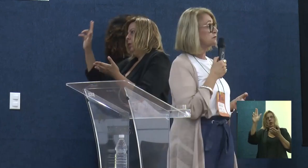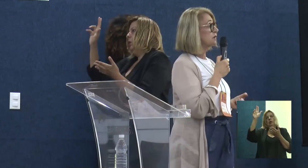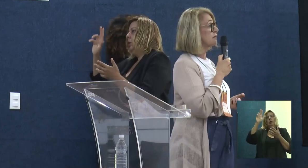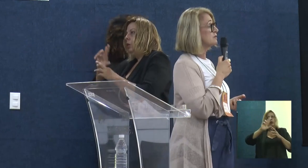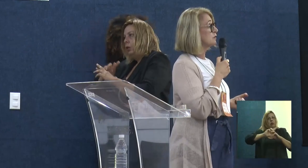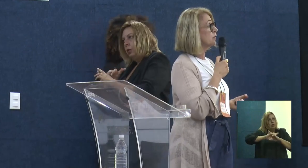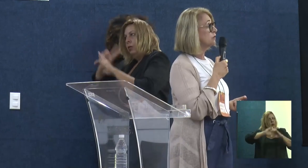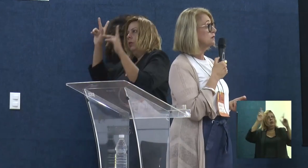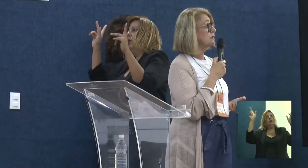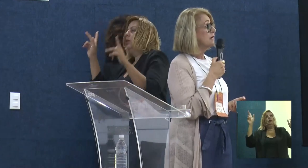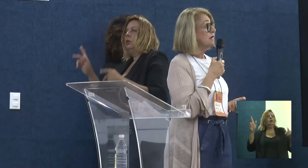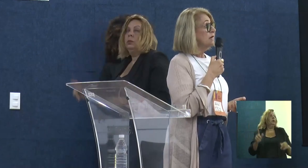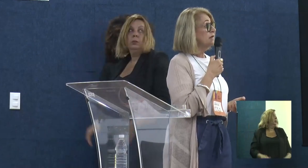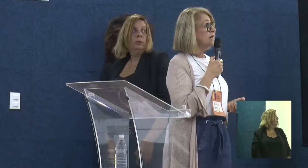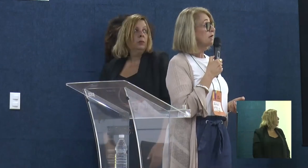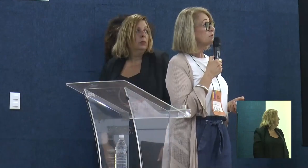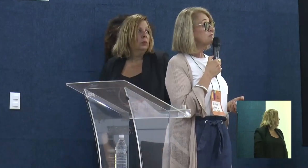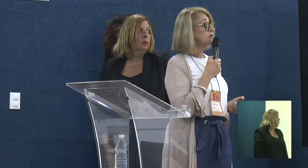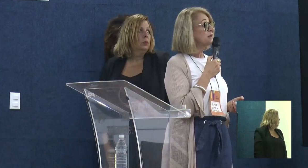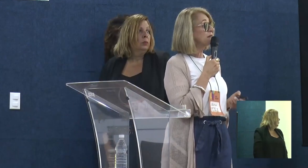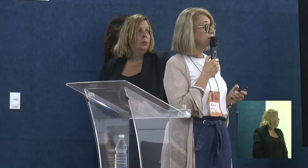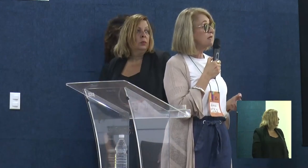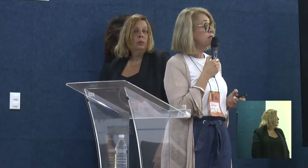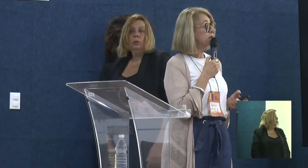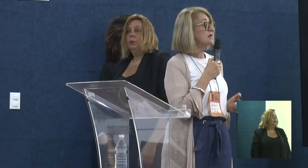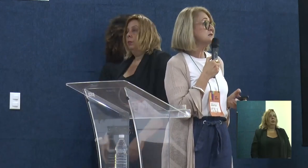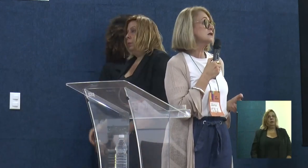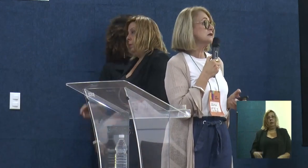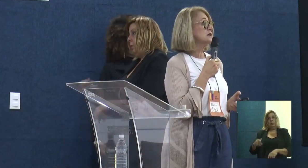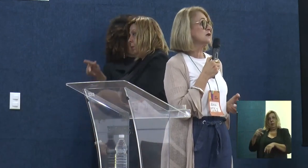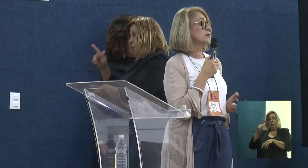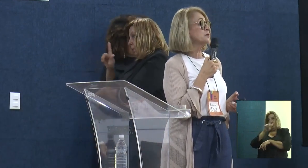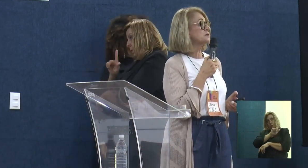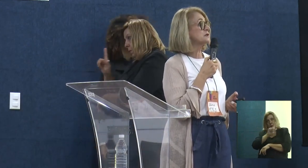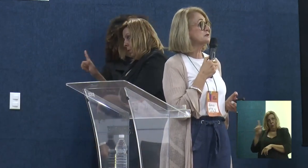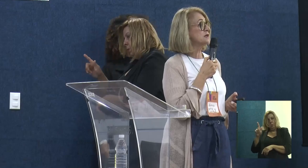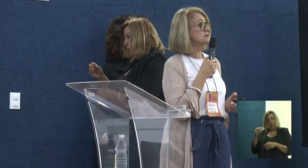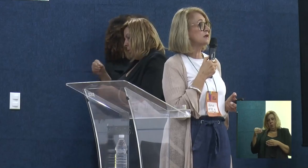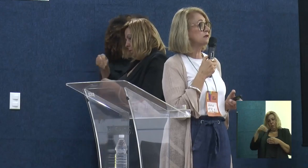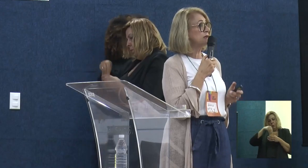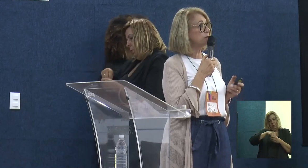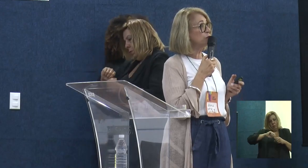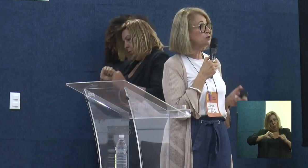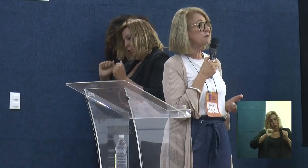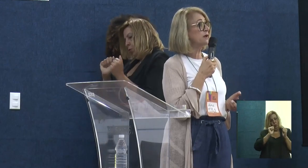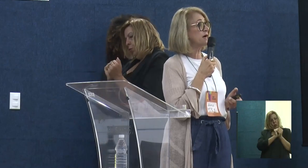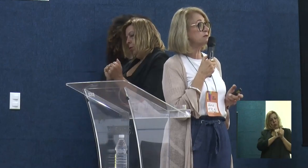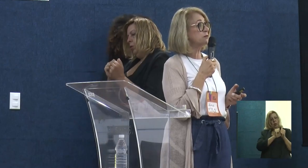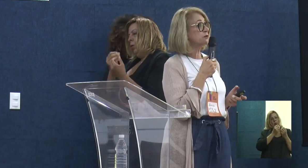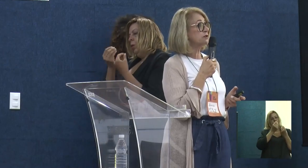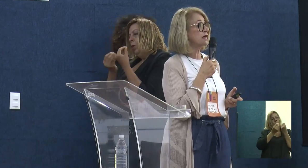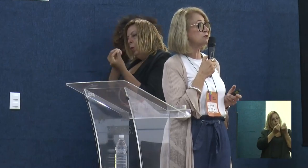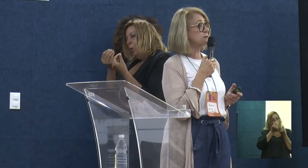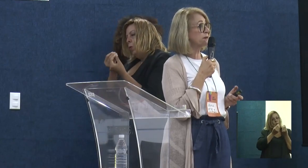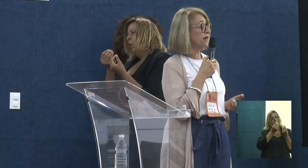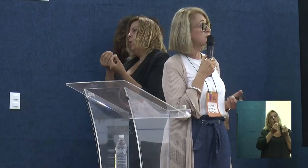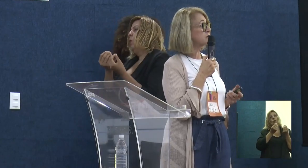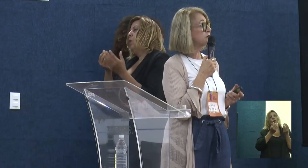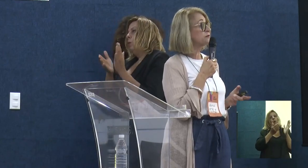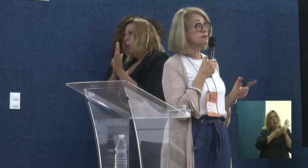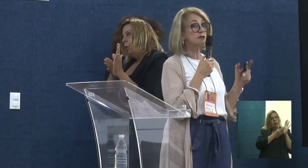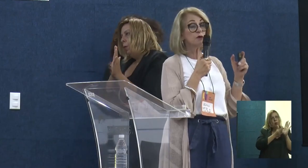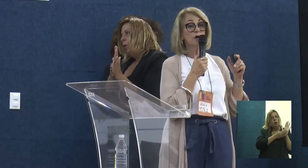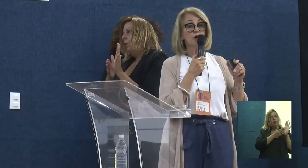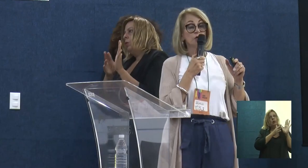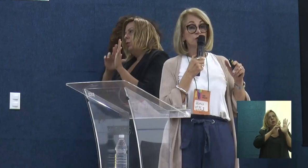falado sobre isso, temos que levar isso em conta, e a graduação ela tem que estar inserida na proposta da residência, ela tem que multiplicar as oportunidades